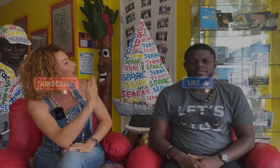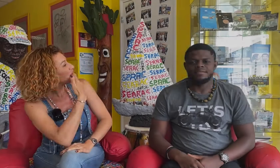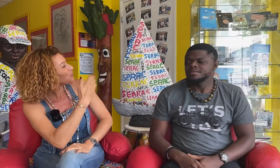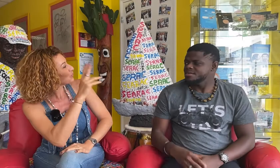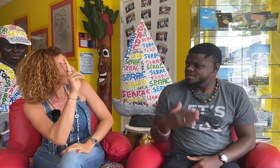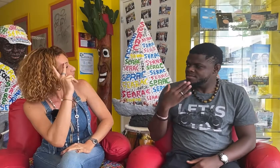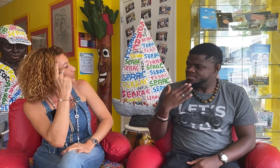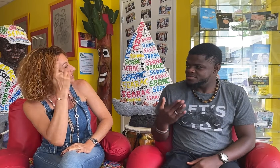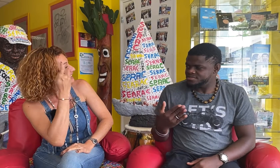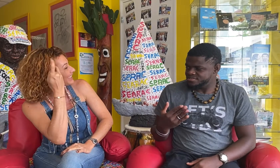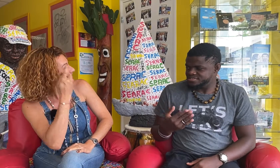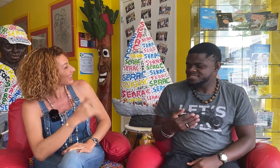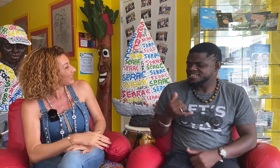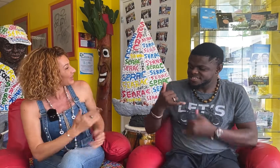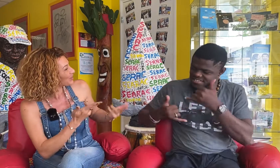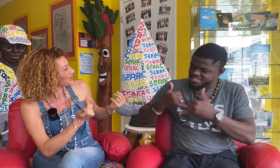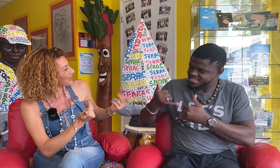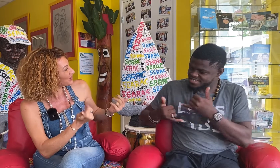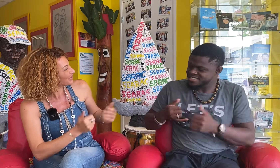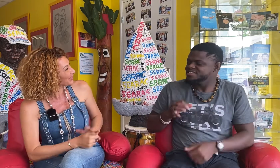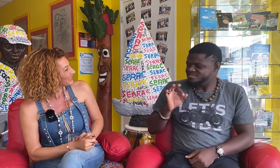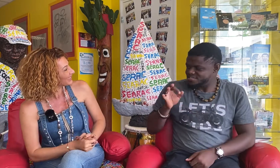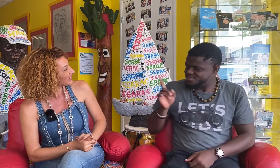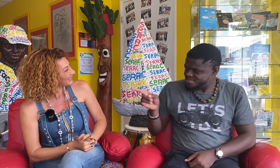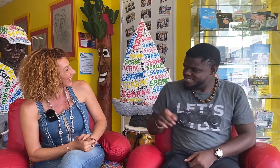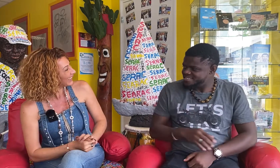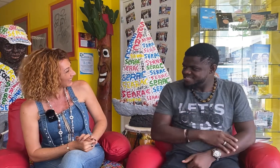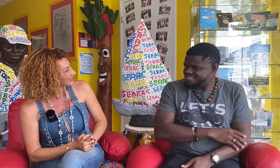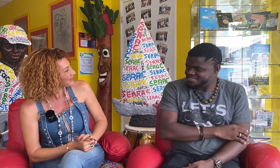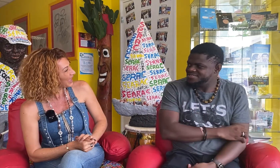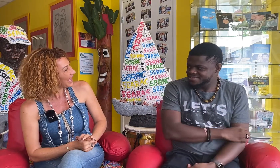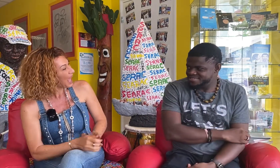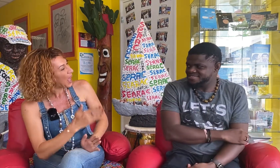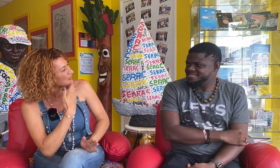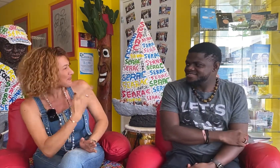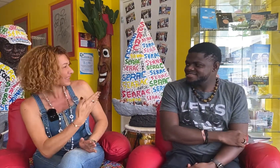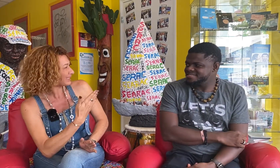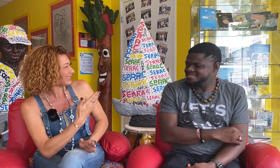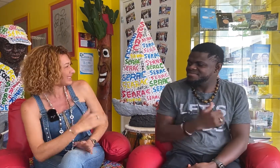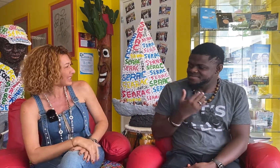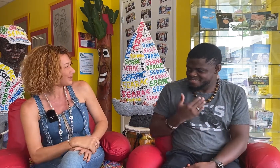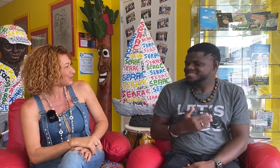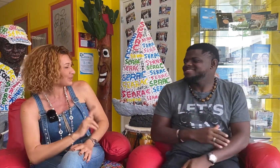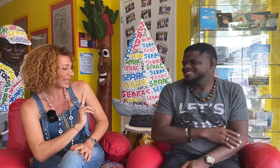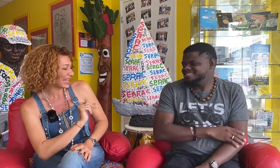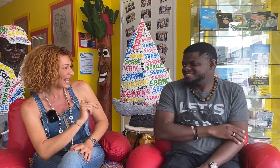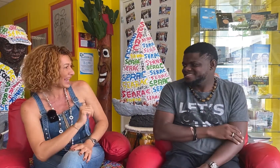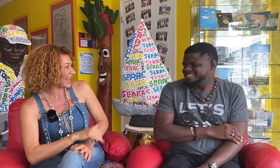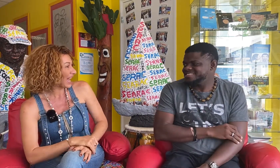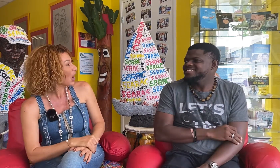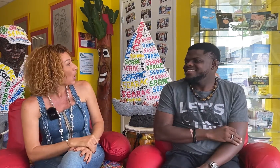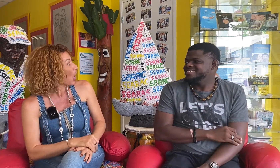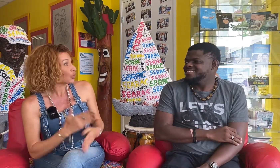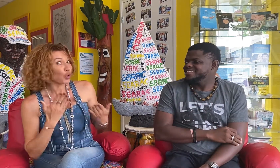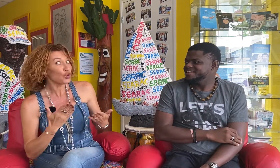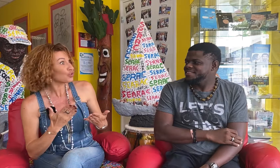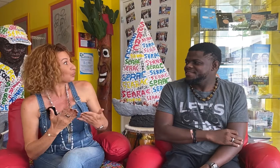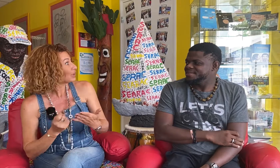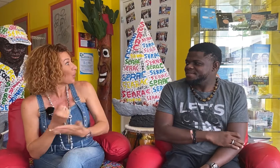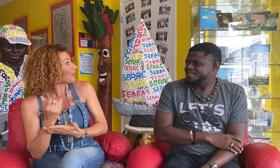Bonjour Jean-Metès, comment vas-tu ? Bien ? Super ? Merci d'être venue, d'être là, là, là, là. Donc aujourd'hui, on va